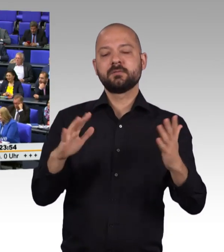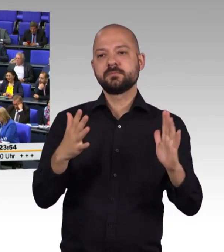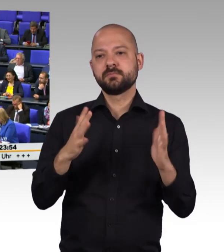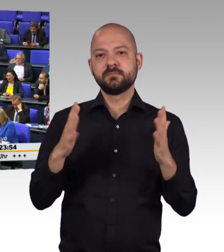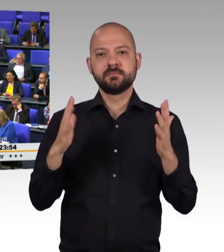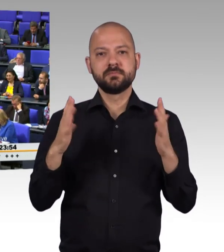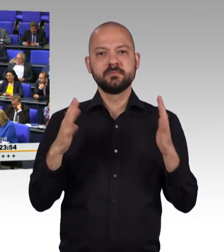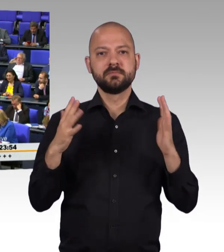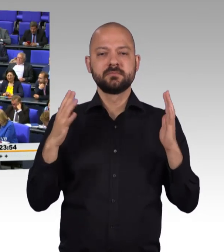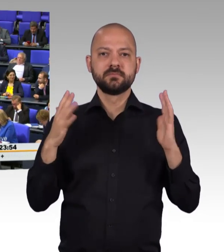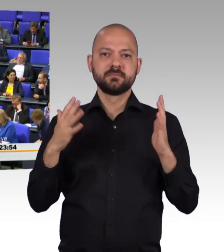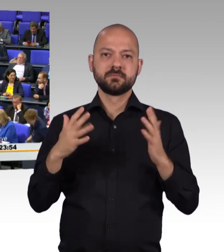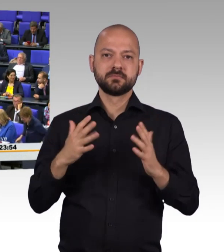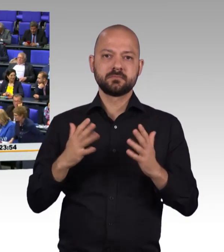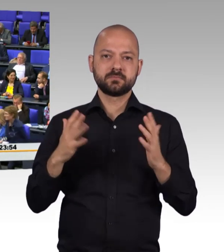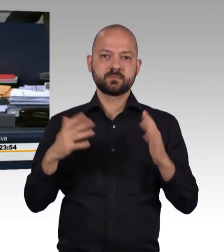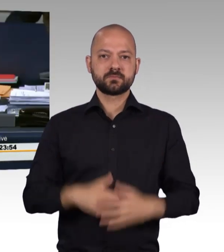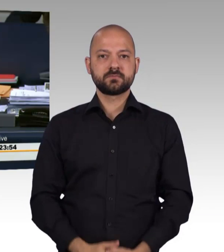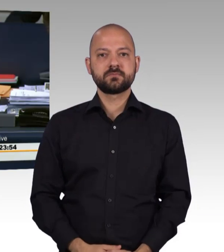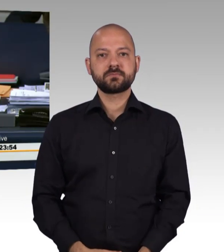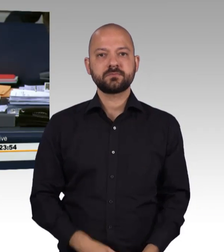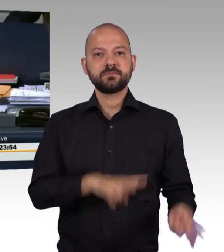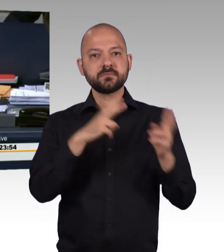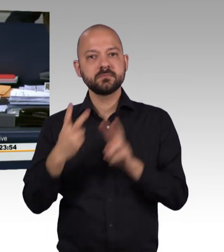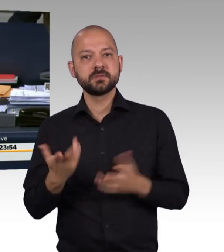Die Kollegin Britta Hasselmann hat das Wort für Bündnis 90 Grüne.